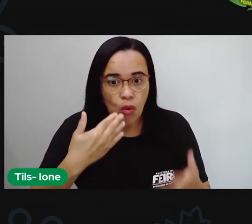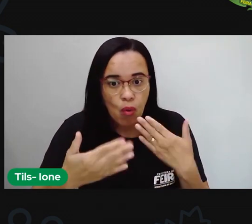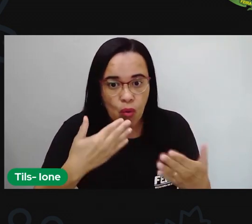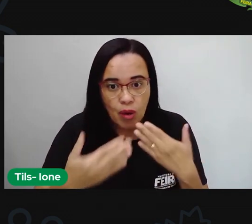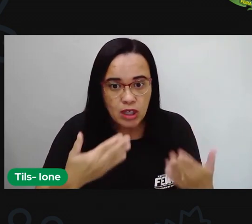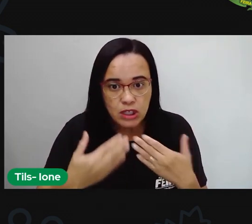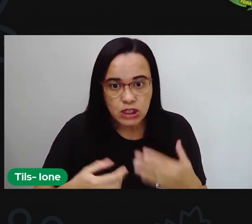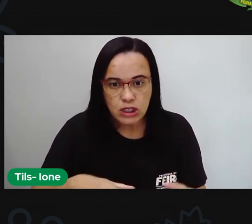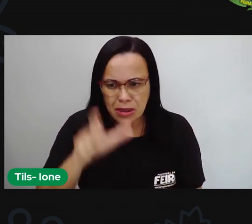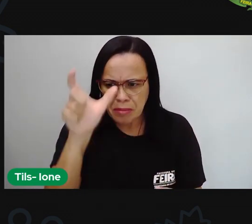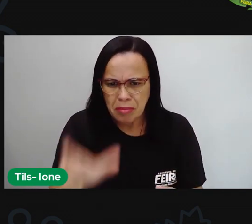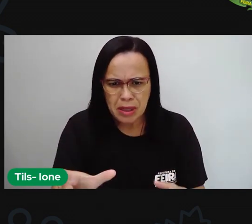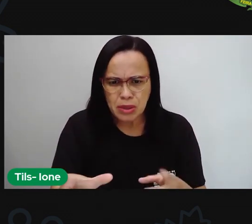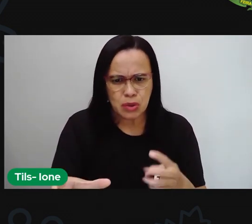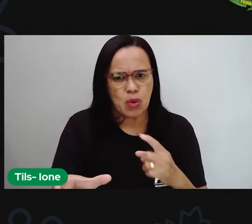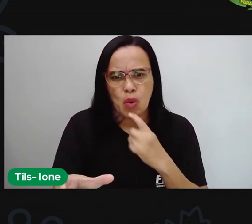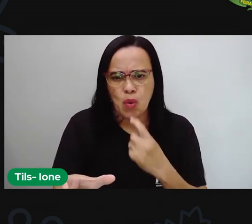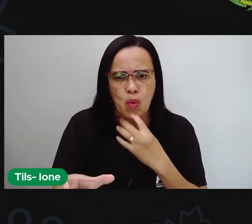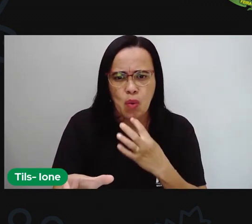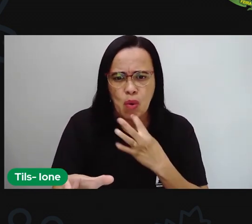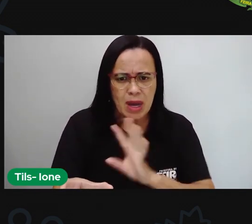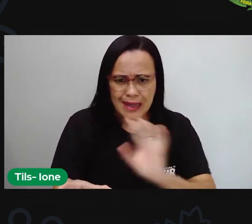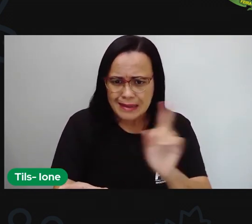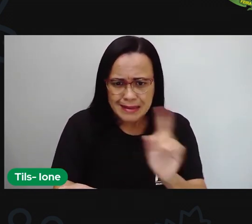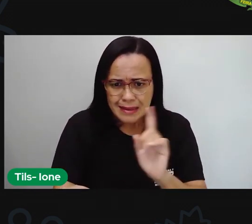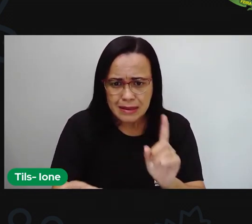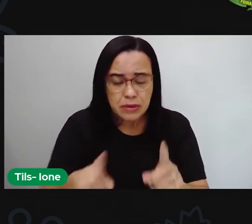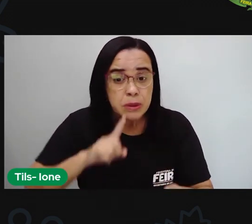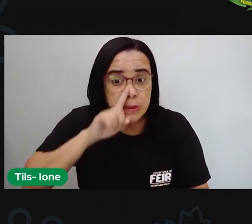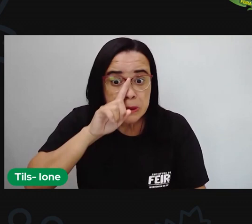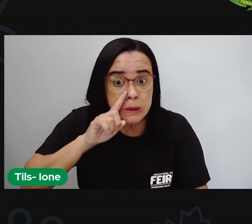Era perigoso por causa do lobo. Será?